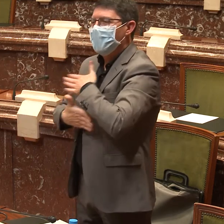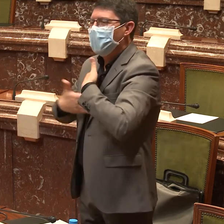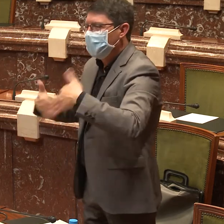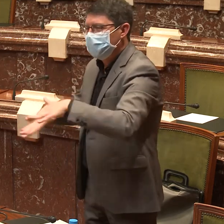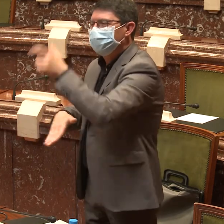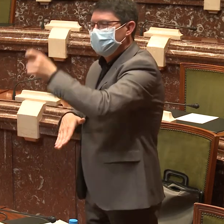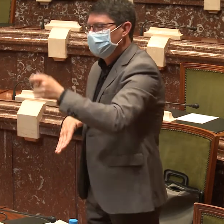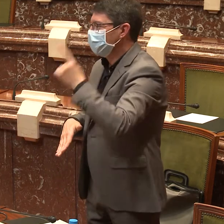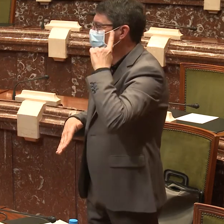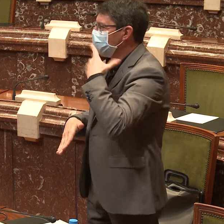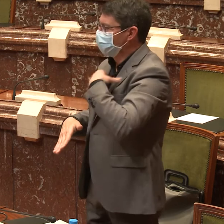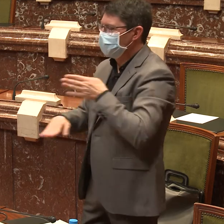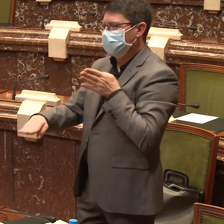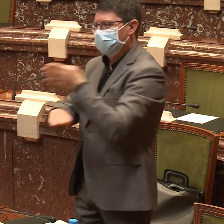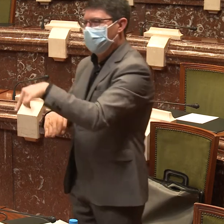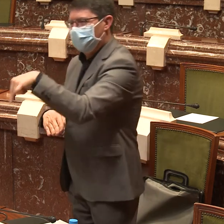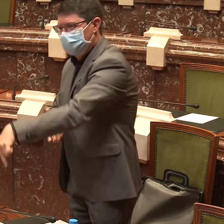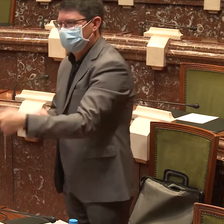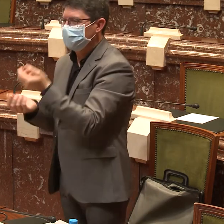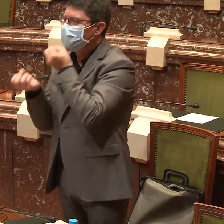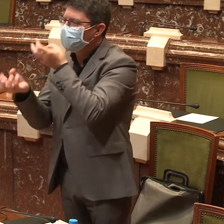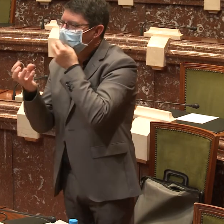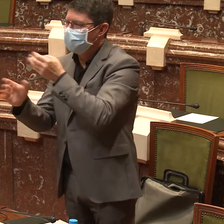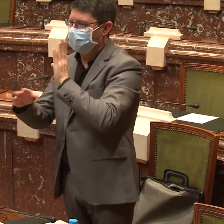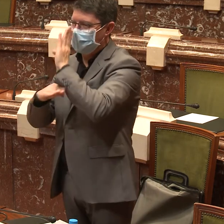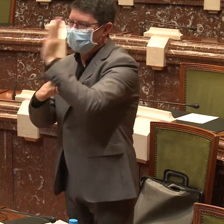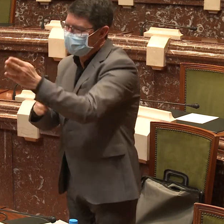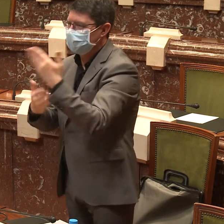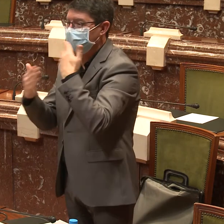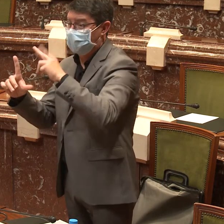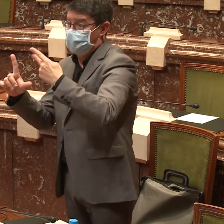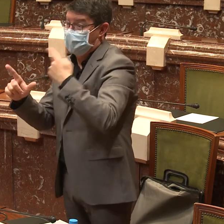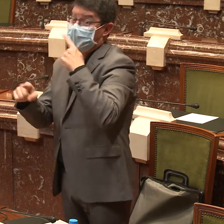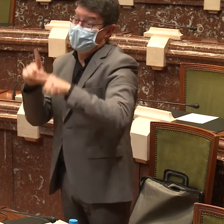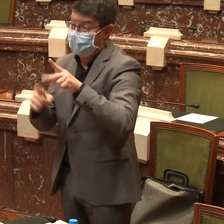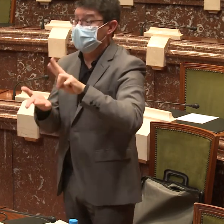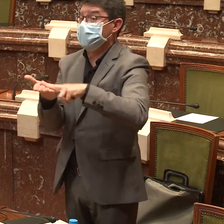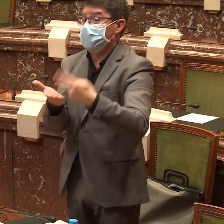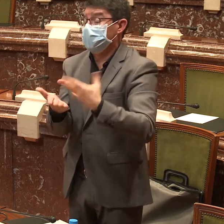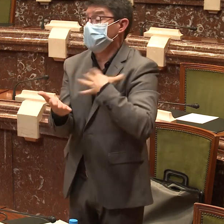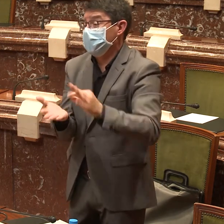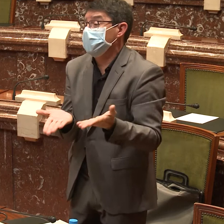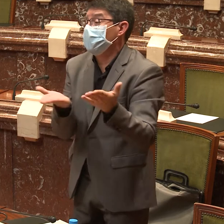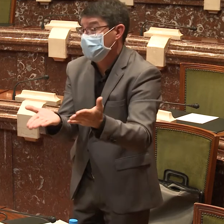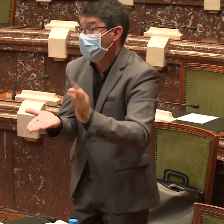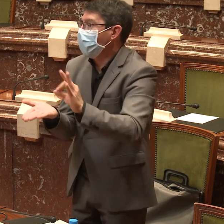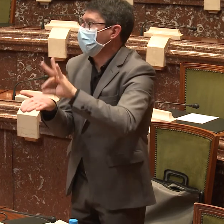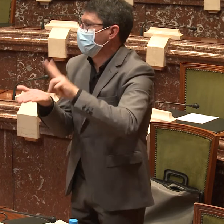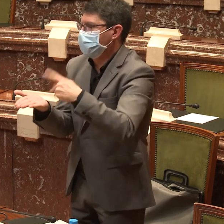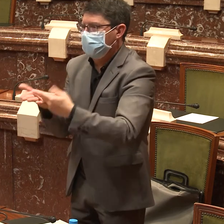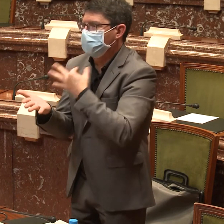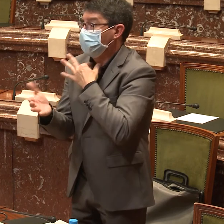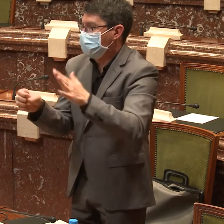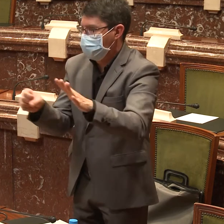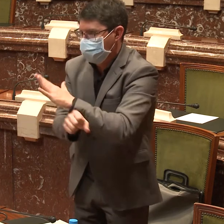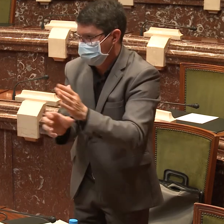muchos pictogramas y que sea accesible para cualquier persona sorda, que cualquier persona… Y también si se cuenta con una